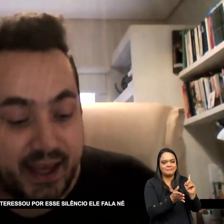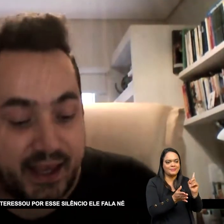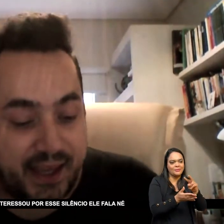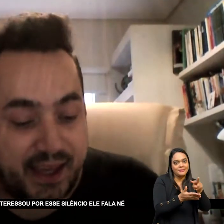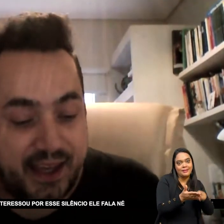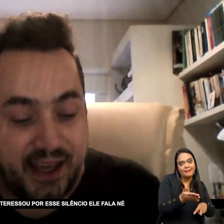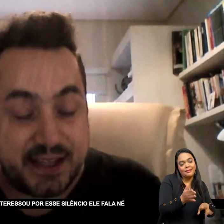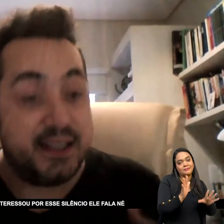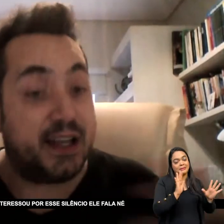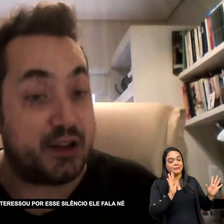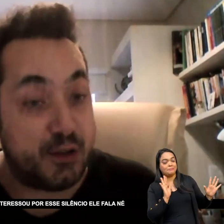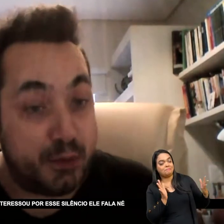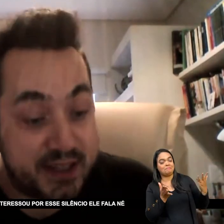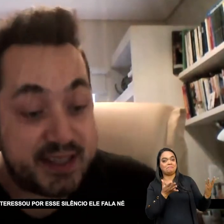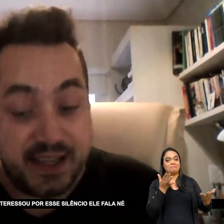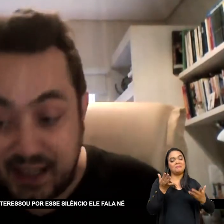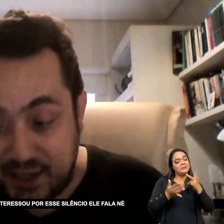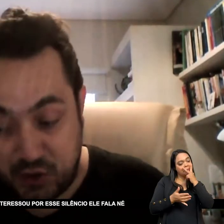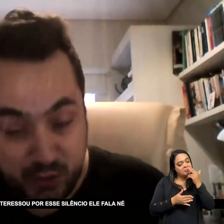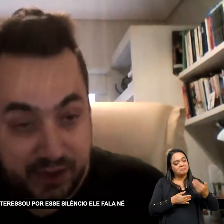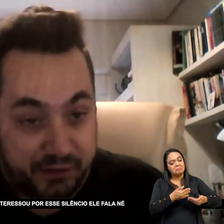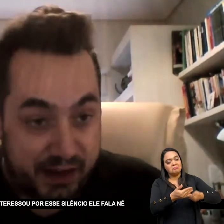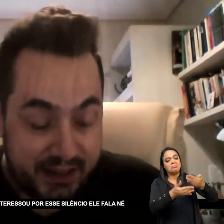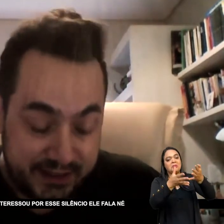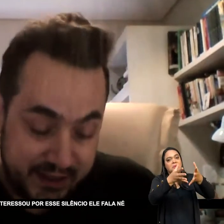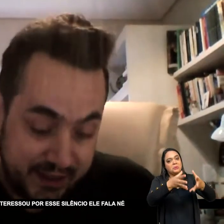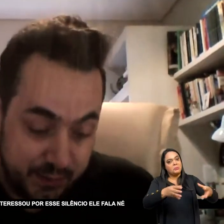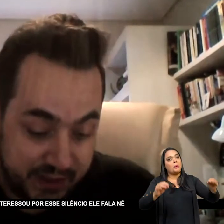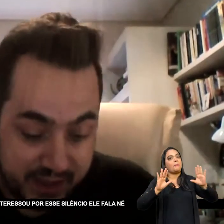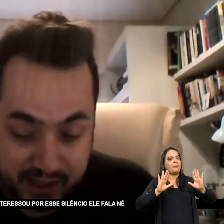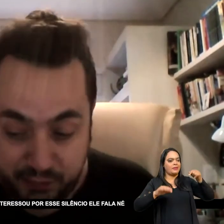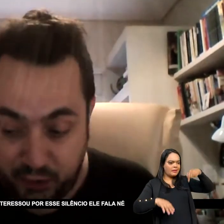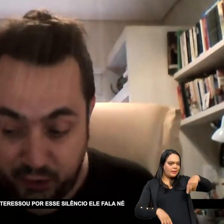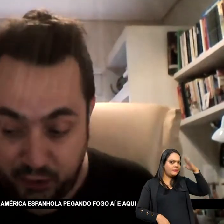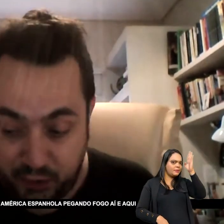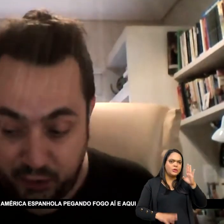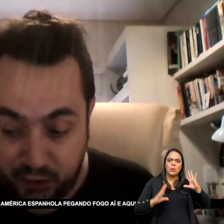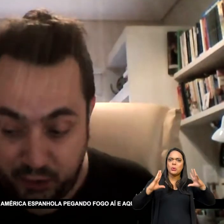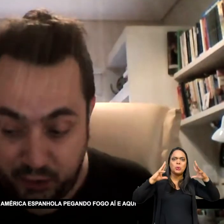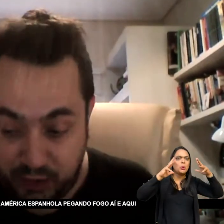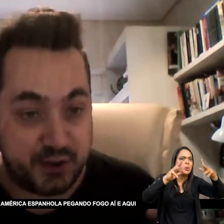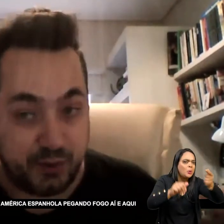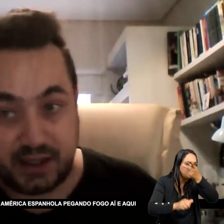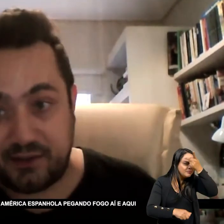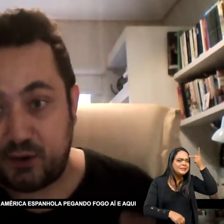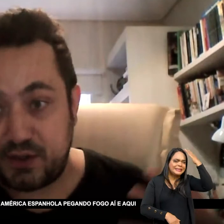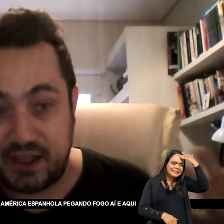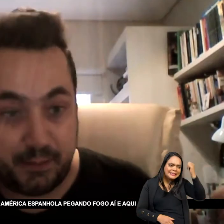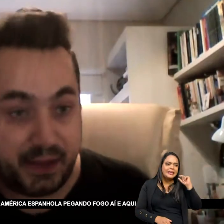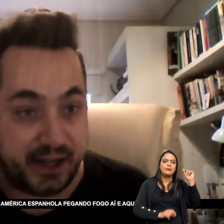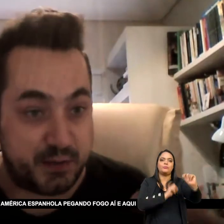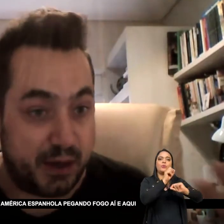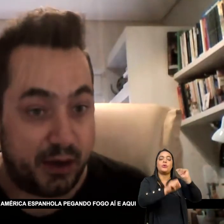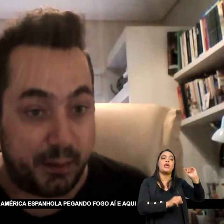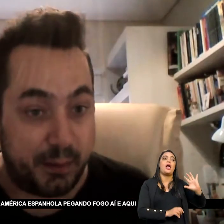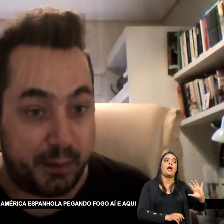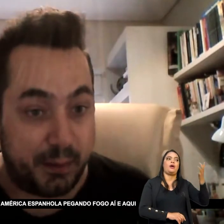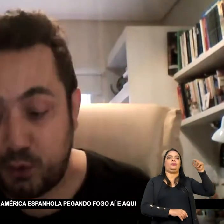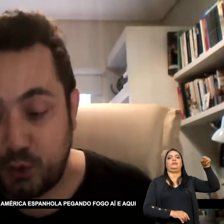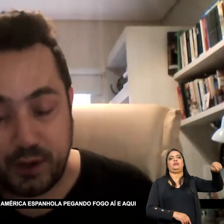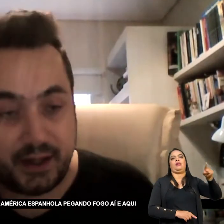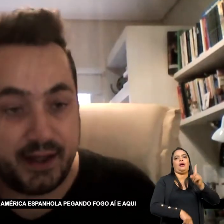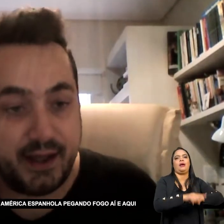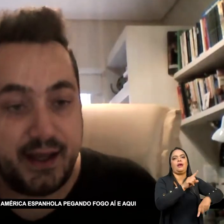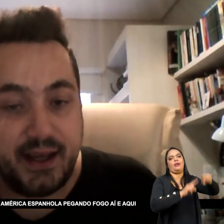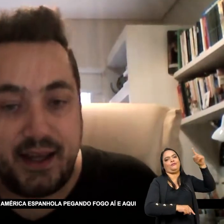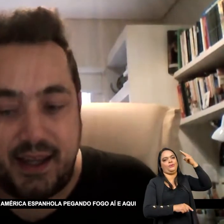João Paulo E ele se interessou Por esse silêncio Ele fala Quando eu vi o silêncio Do que estava acontecendo Na América Espanhola Pegando